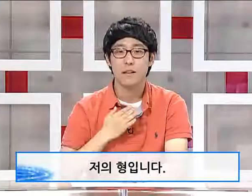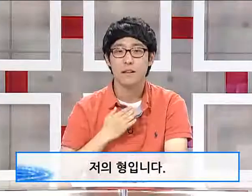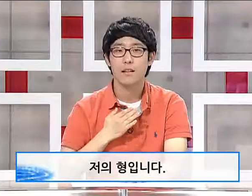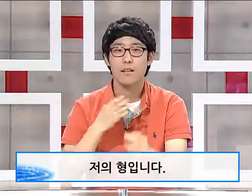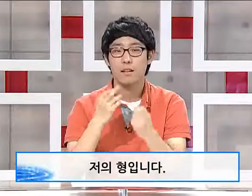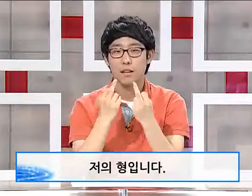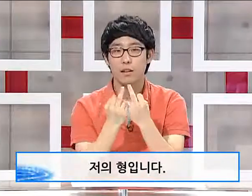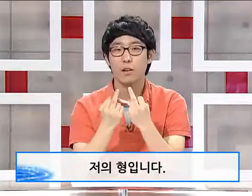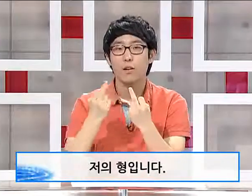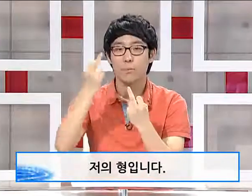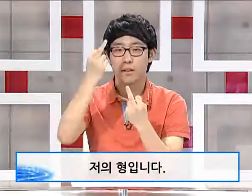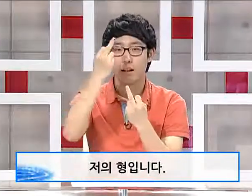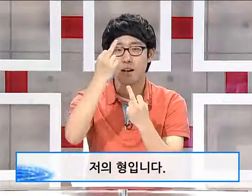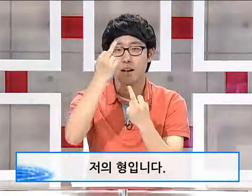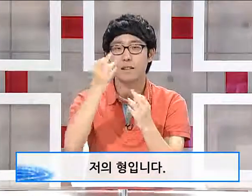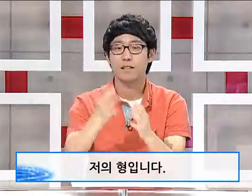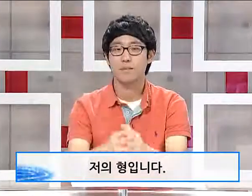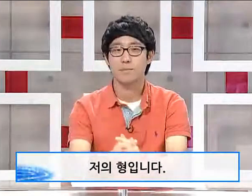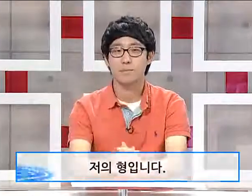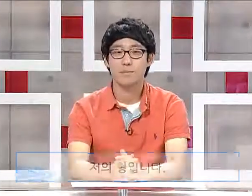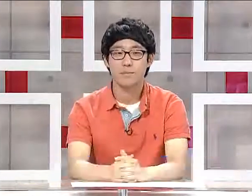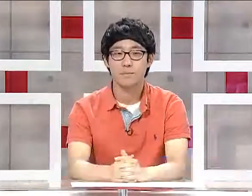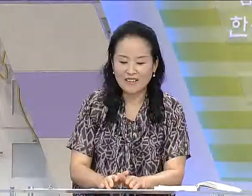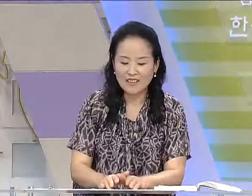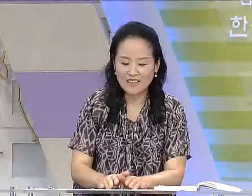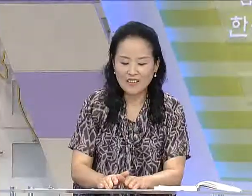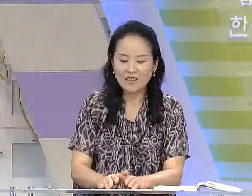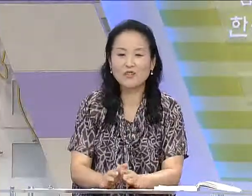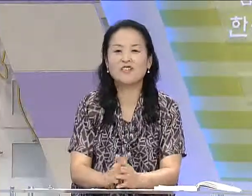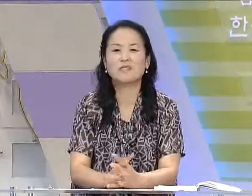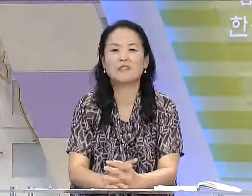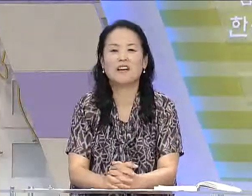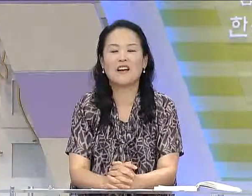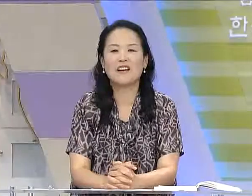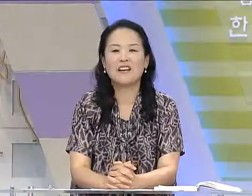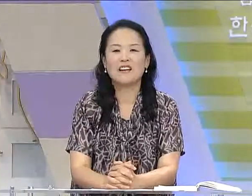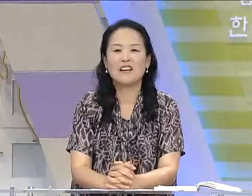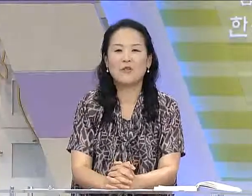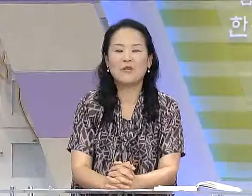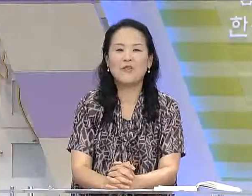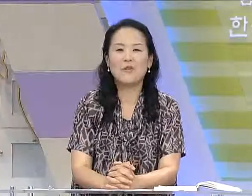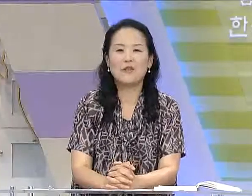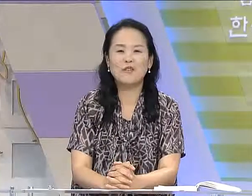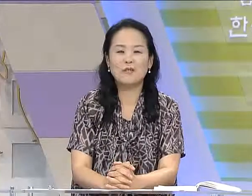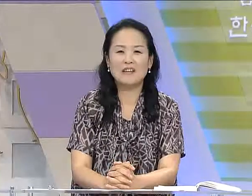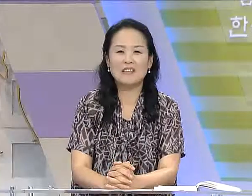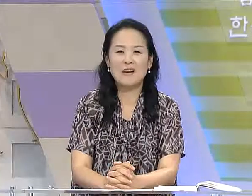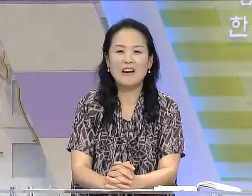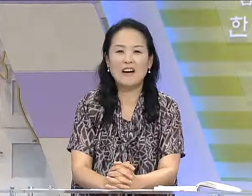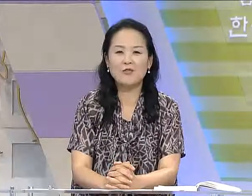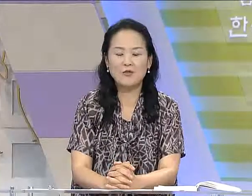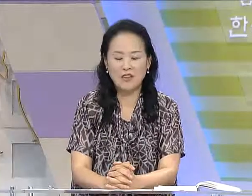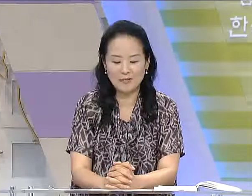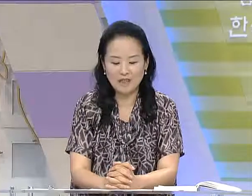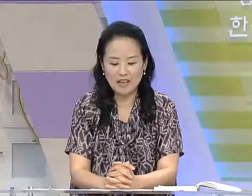제 형입니다. 네, 잘해주셨습니다. 네, 오늘 배울 마지막 한국 수화입니다.